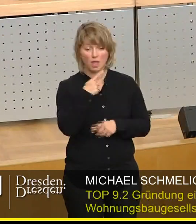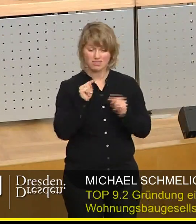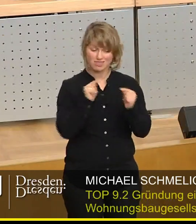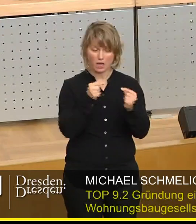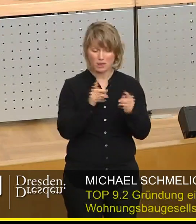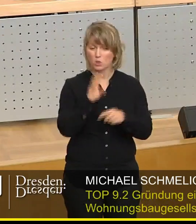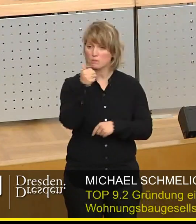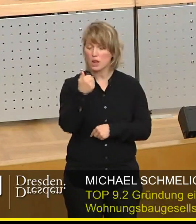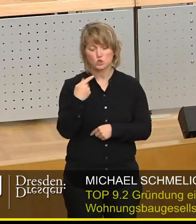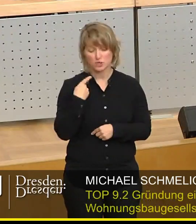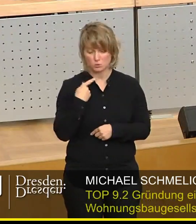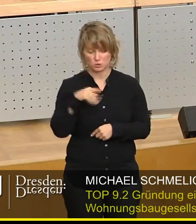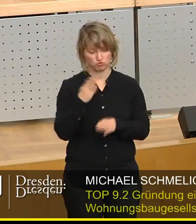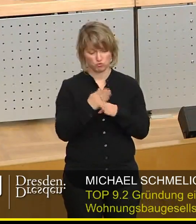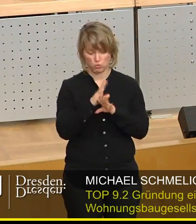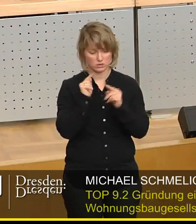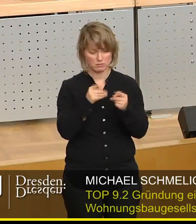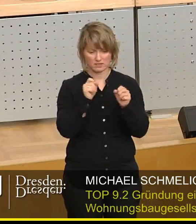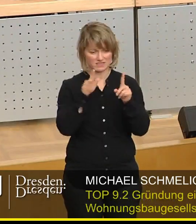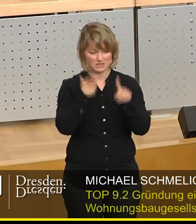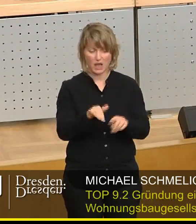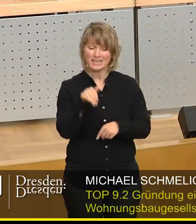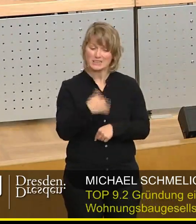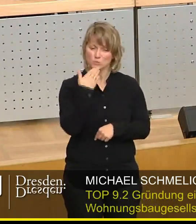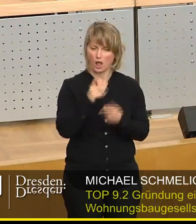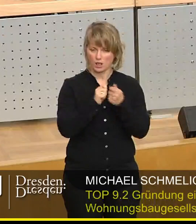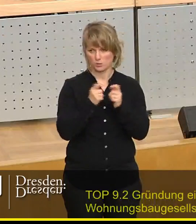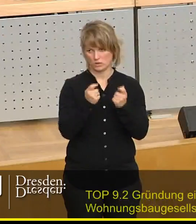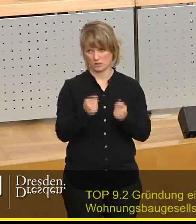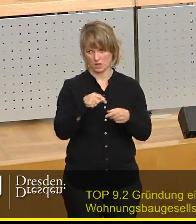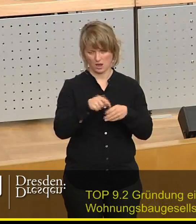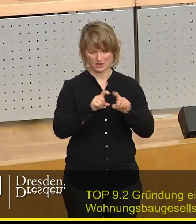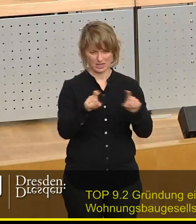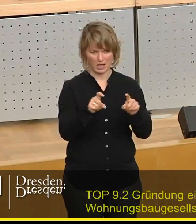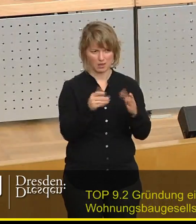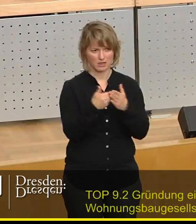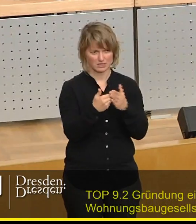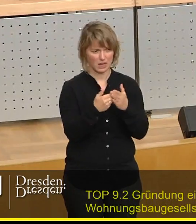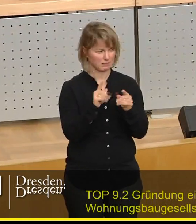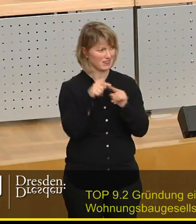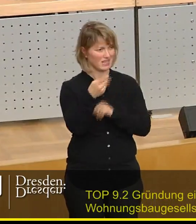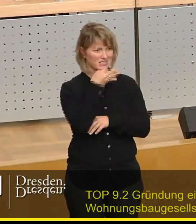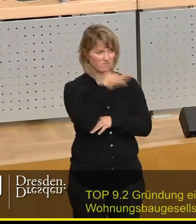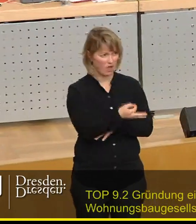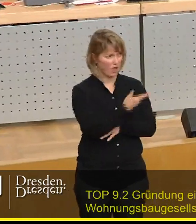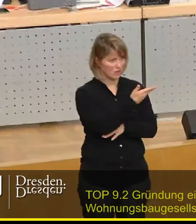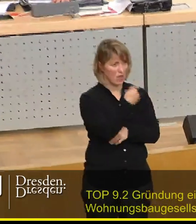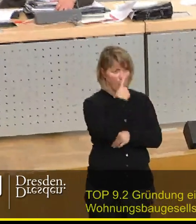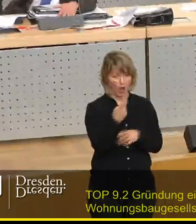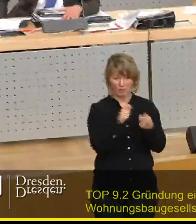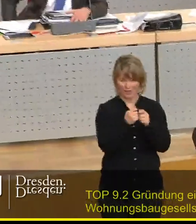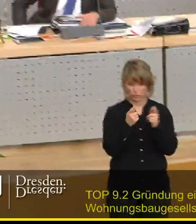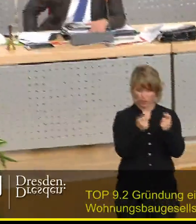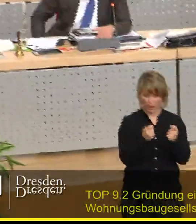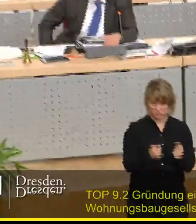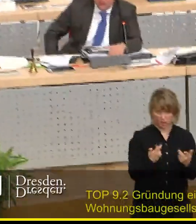Wir waren jetzt beim Änderungsantrag gewesen. Und deswegen ist die nächste Frage, ob der Änderungsergänzungsantrag